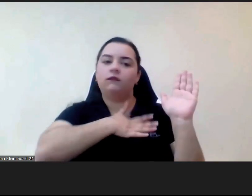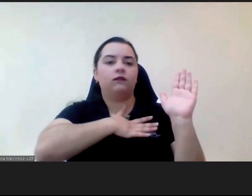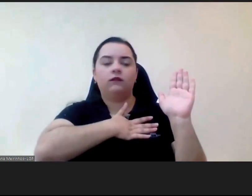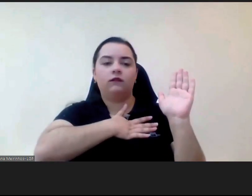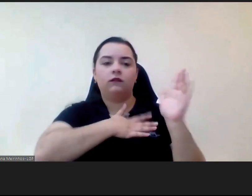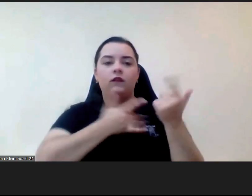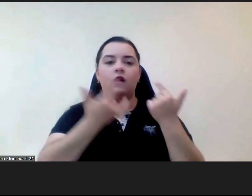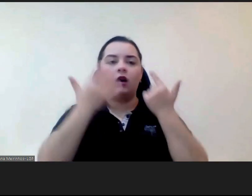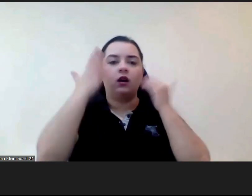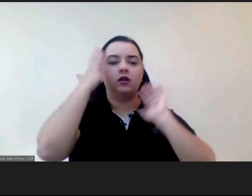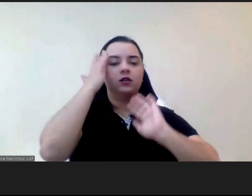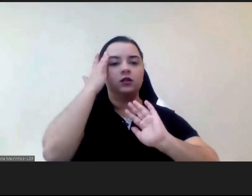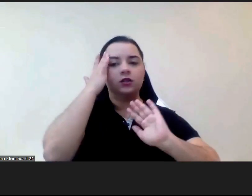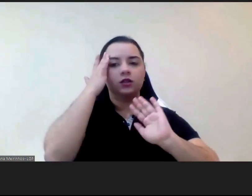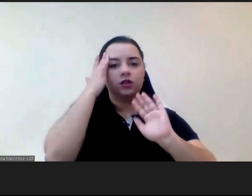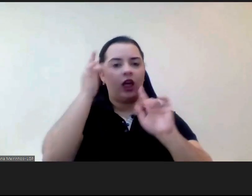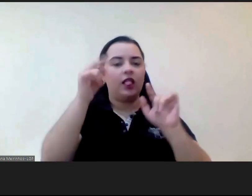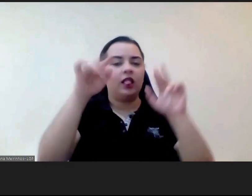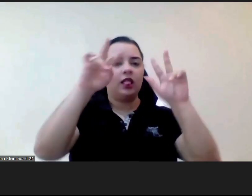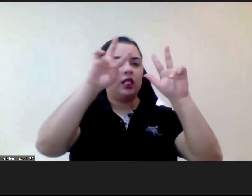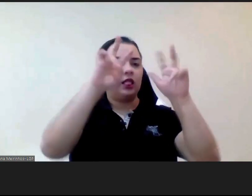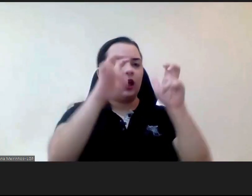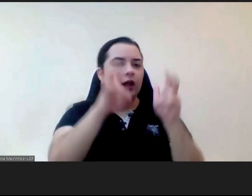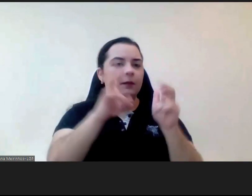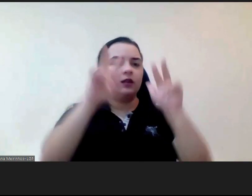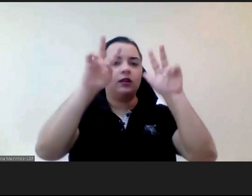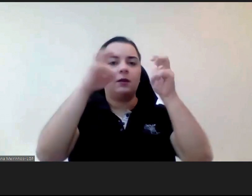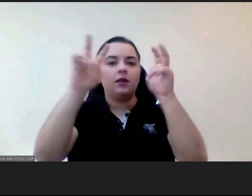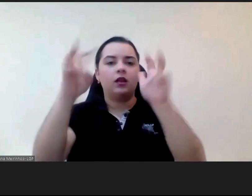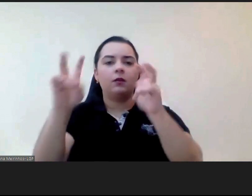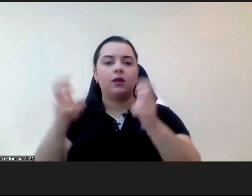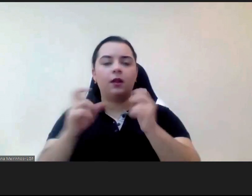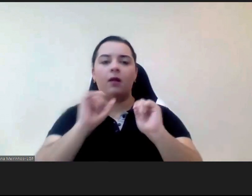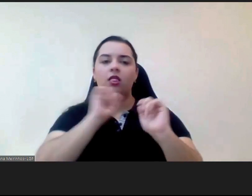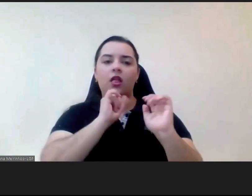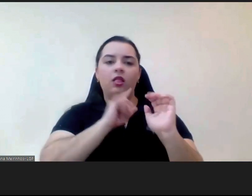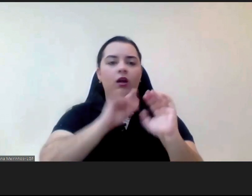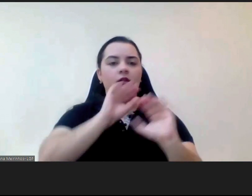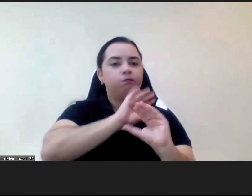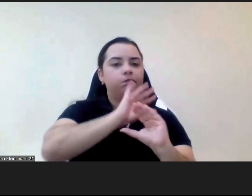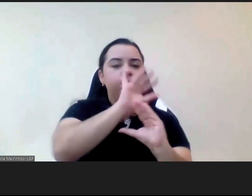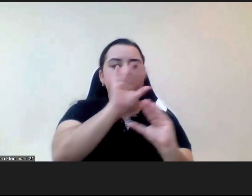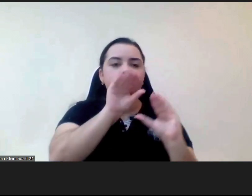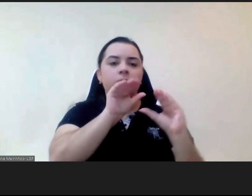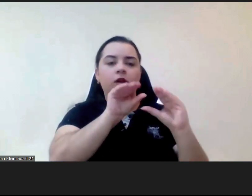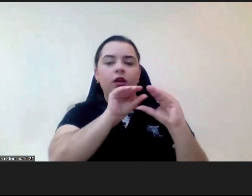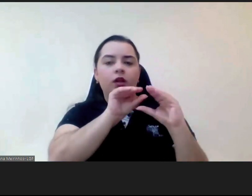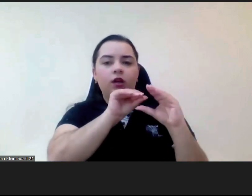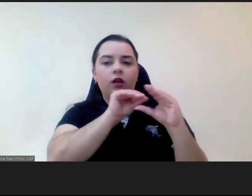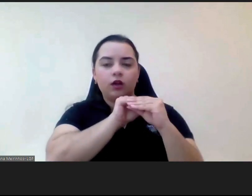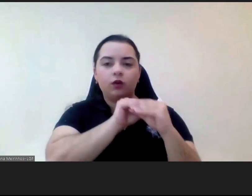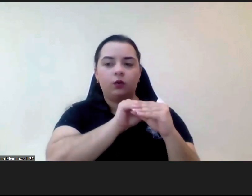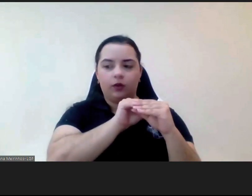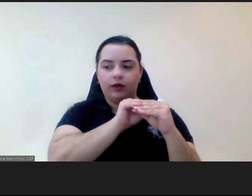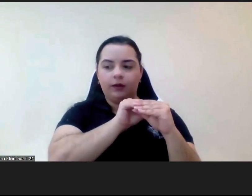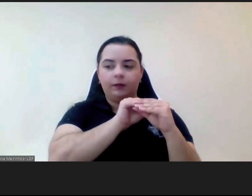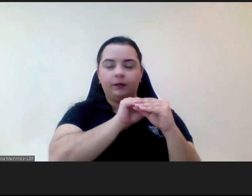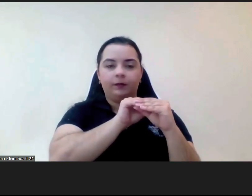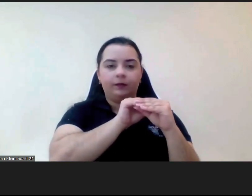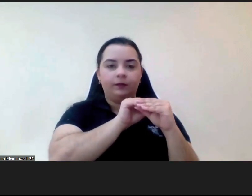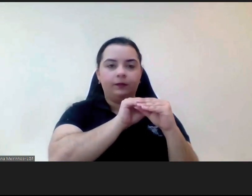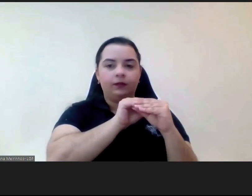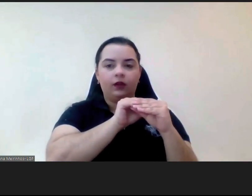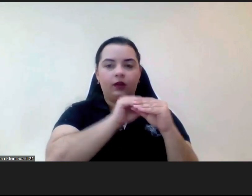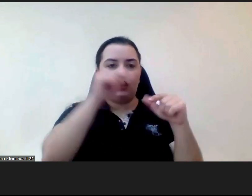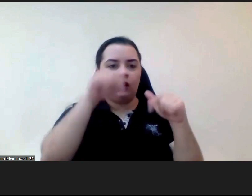tantos temas possam caber neste neste nestas sessões